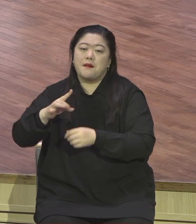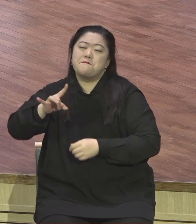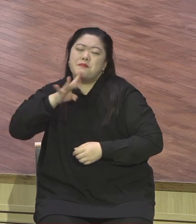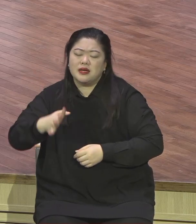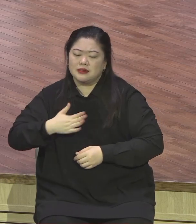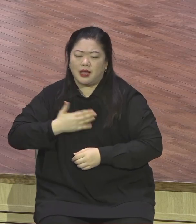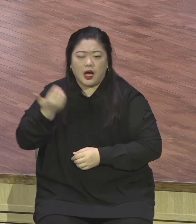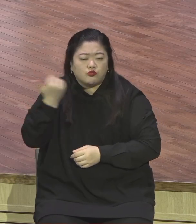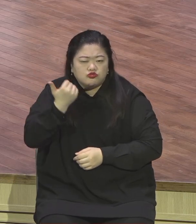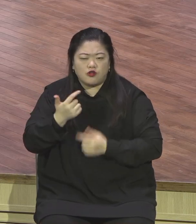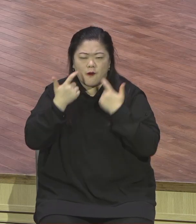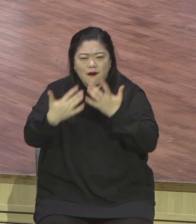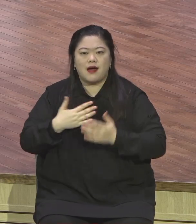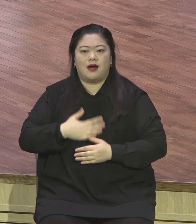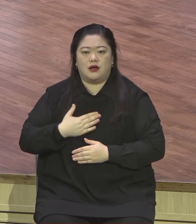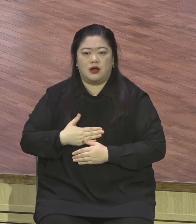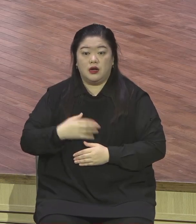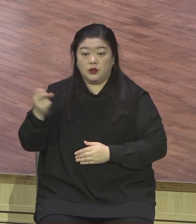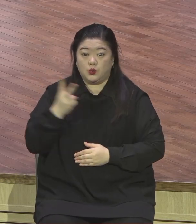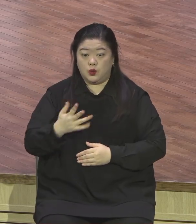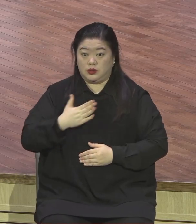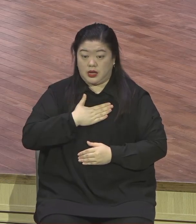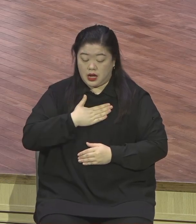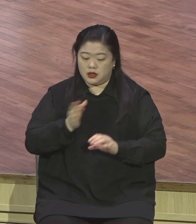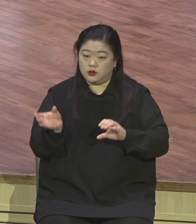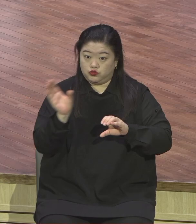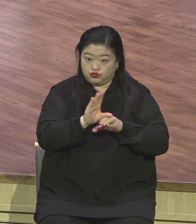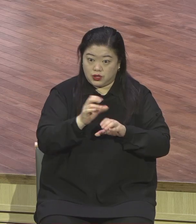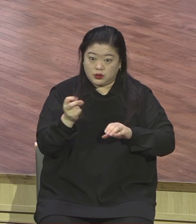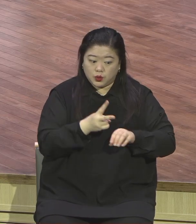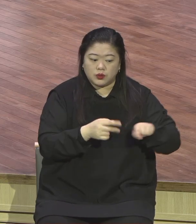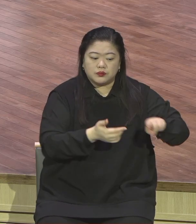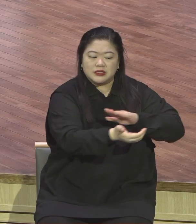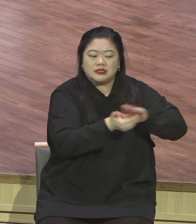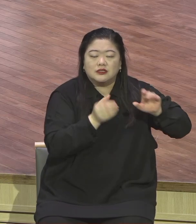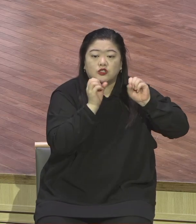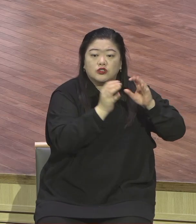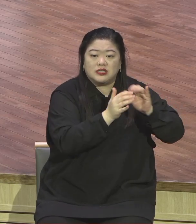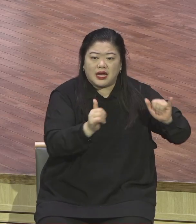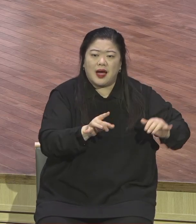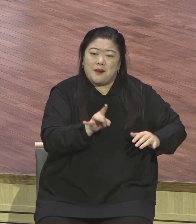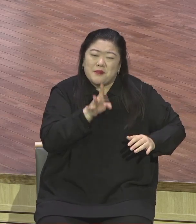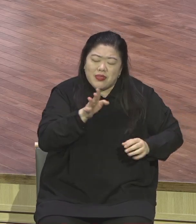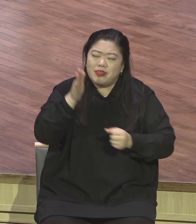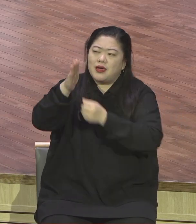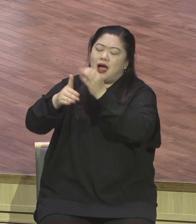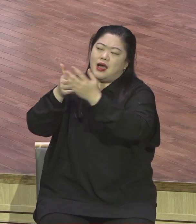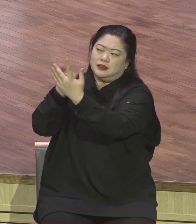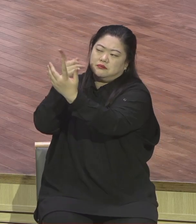자가 없고 아들과 또 아들의 소원대로 개시를 받은 자 외에는 아버지를 아는 자가 없느니라.